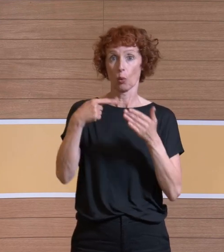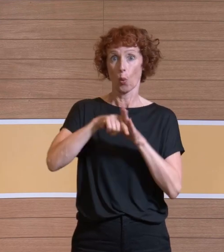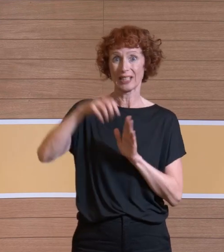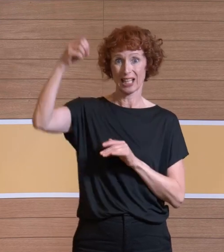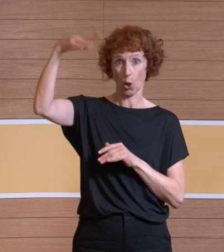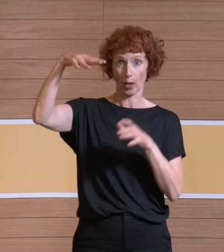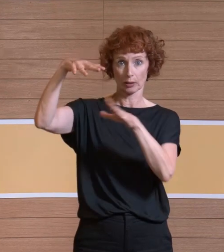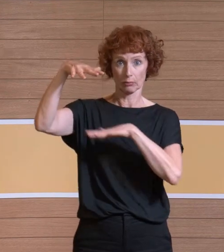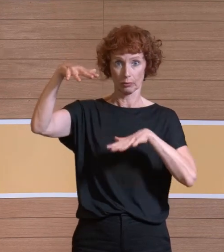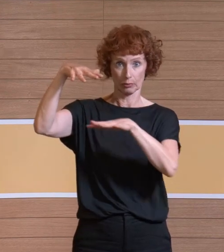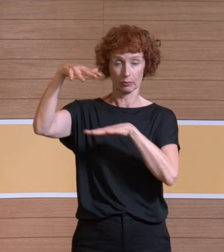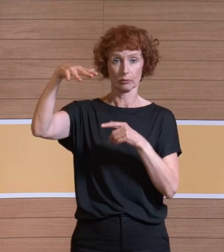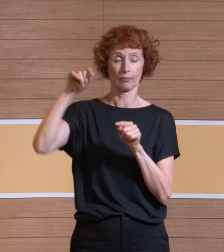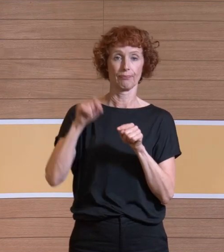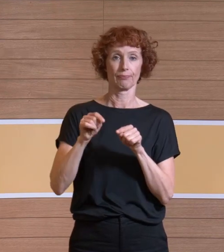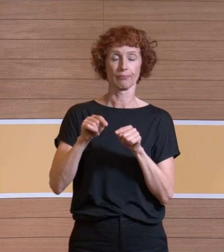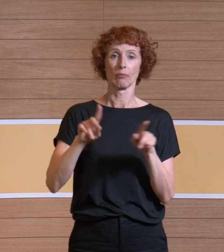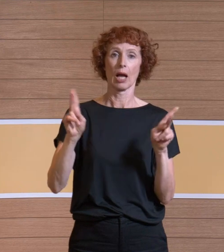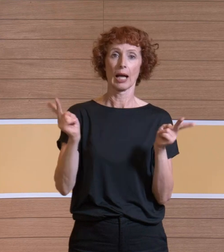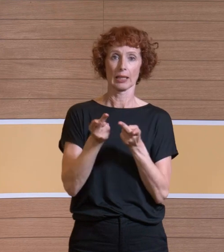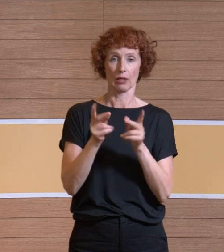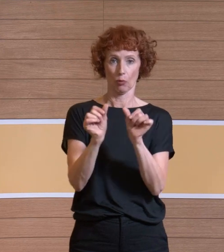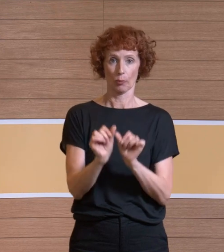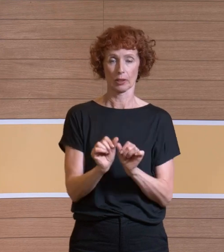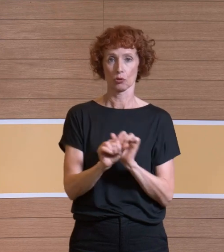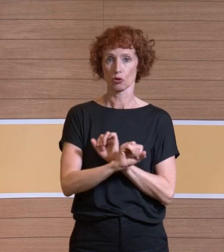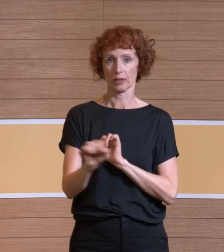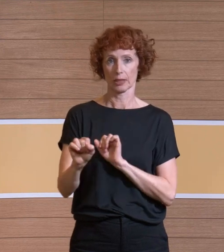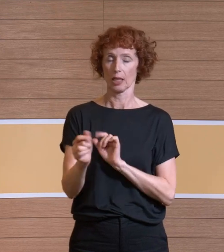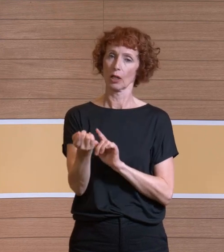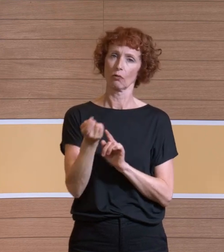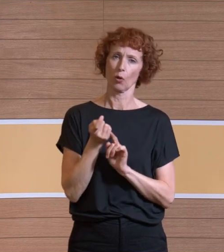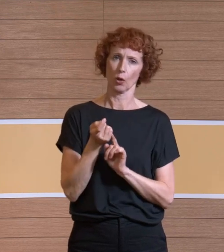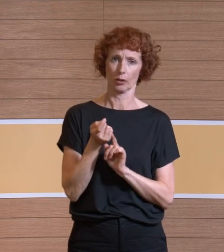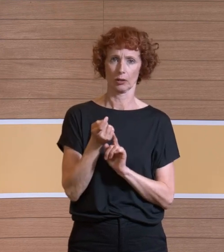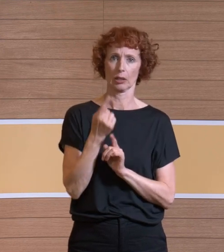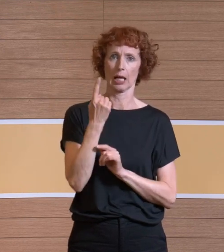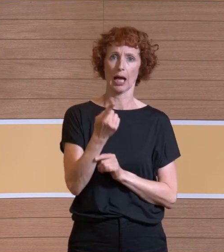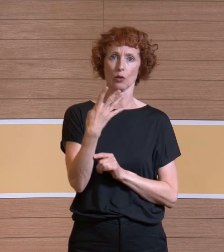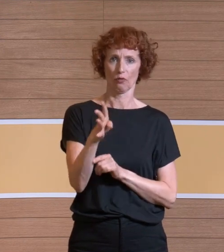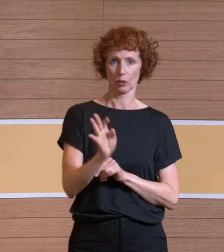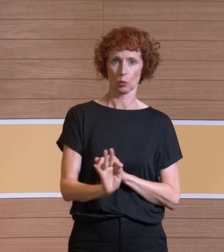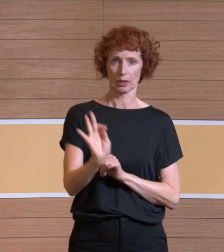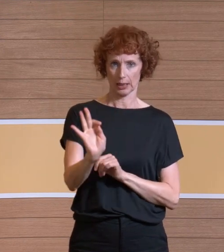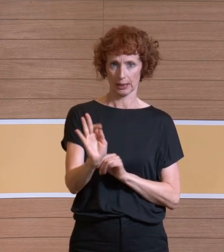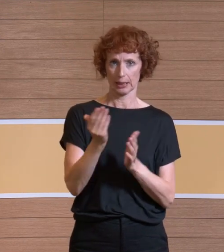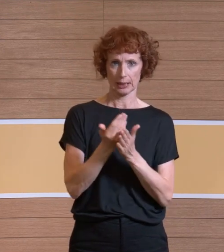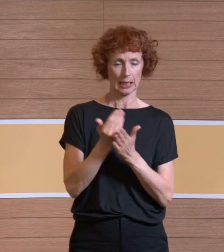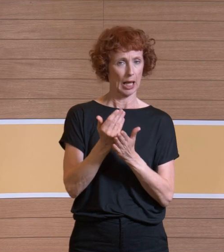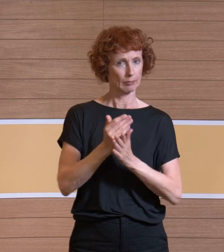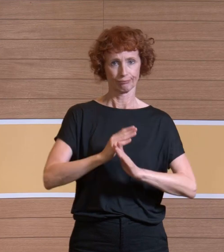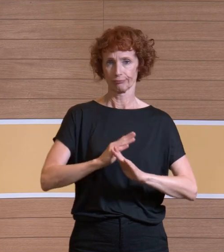haben wir eine Gleichförmigkeit der Geschwindigkeit von 41% und sind dann halt nicht mehr